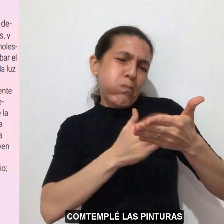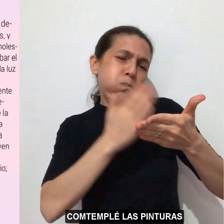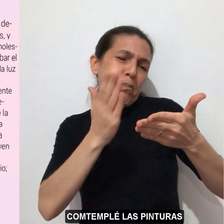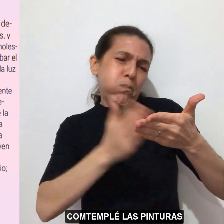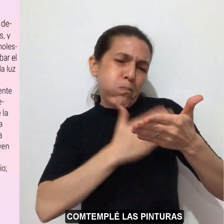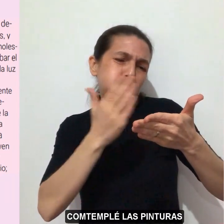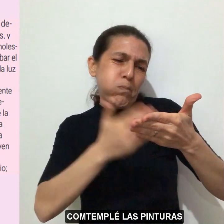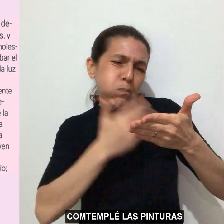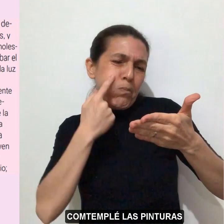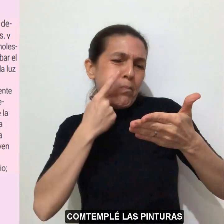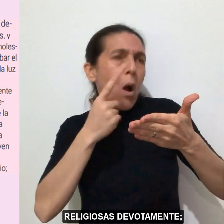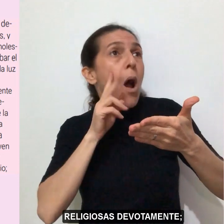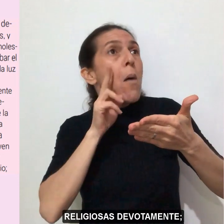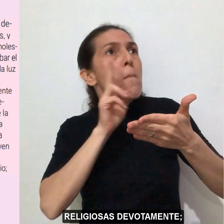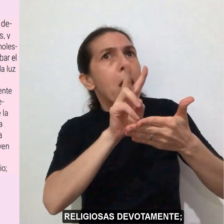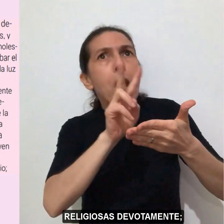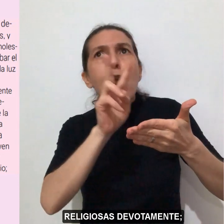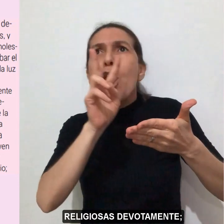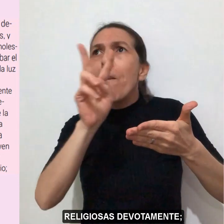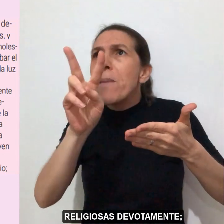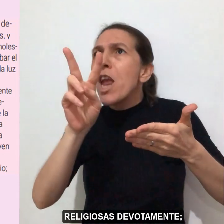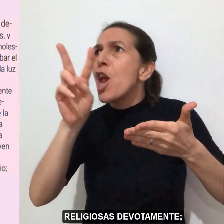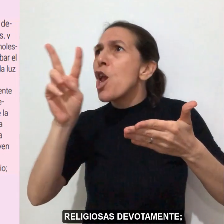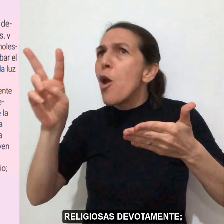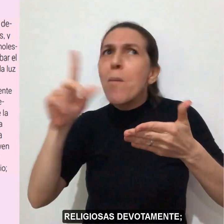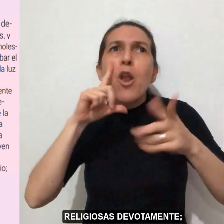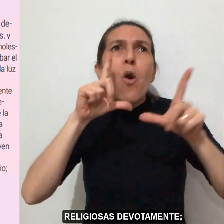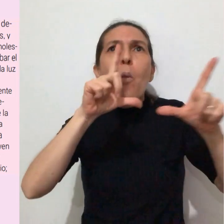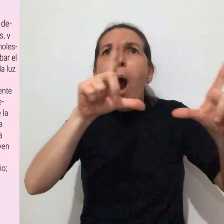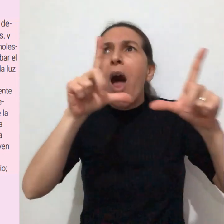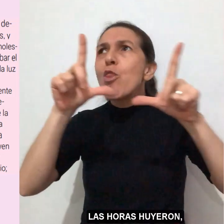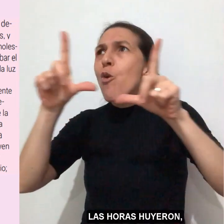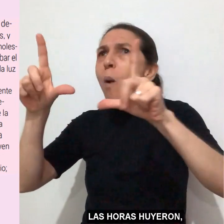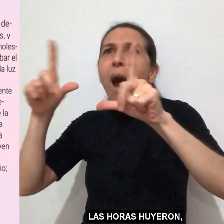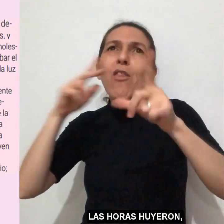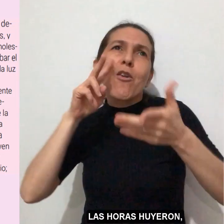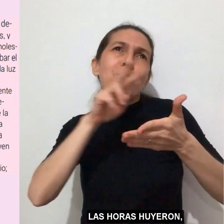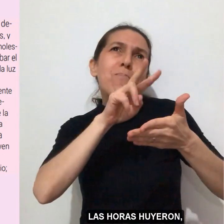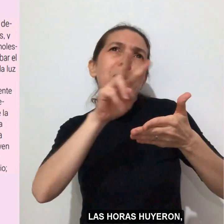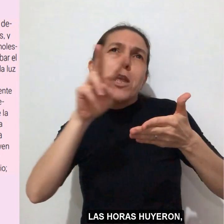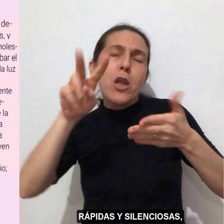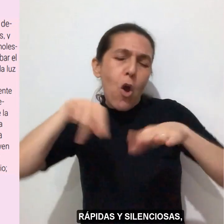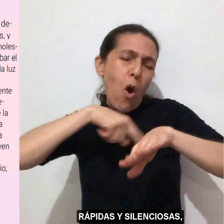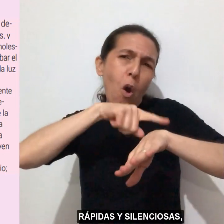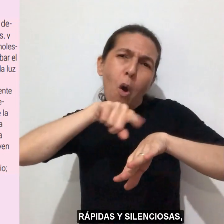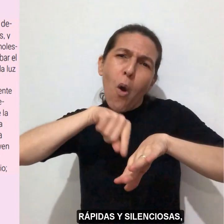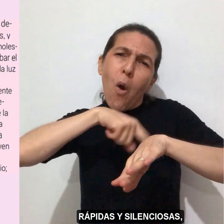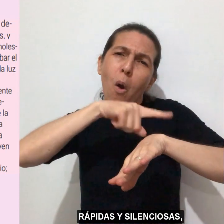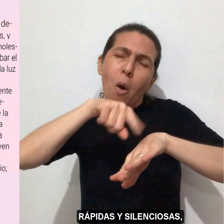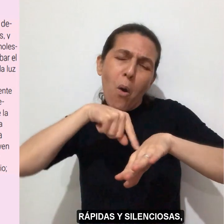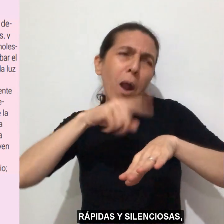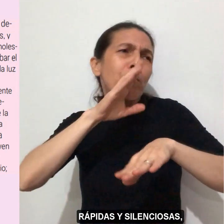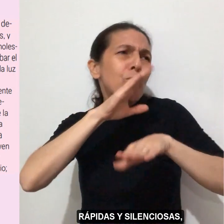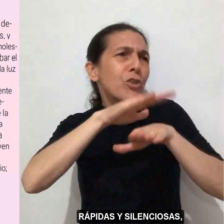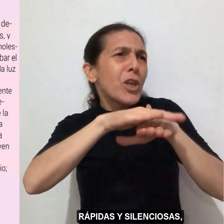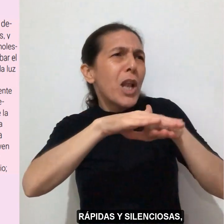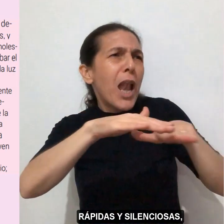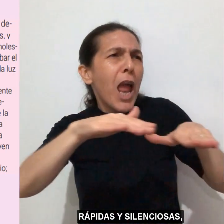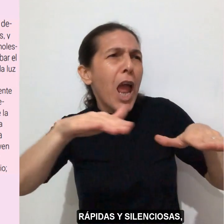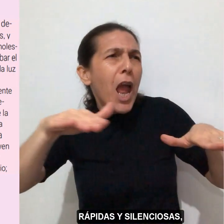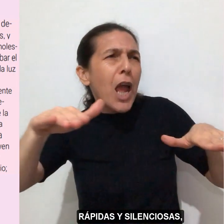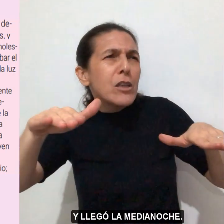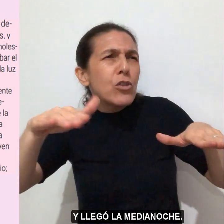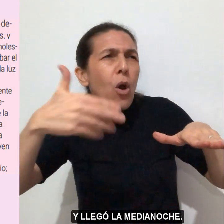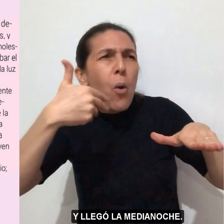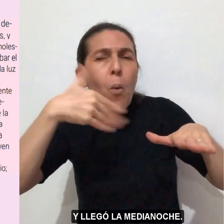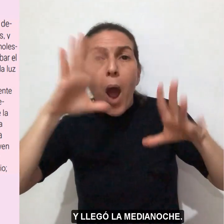contemplé las pinturas religiosas devotamente, las horas huyeron rápidas y silenciosas,